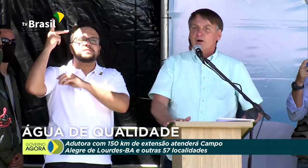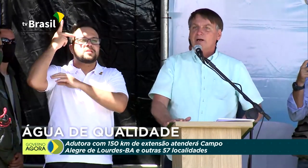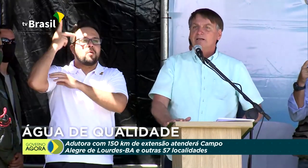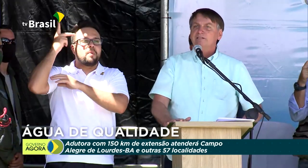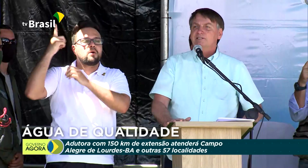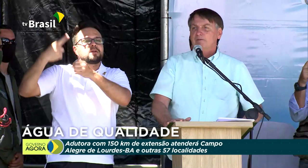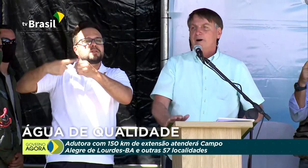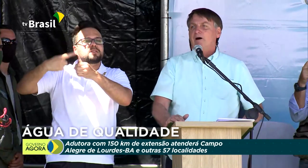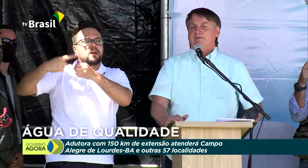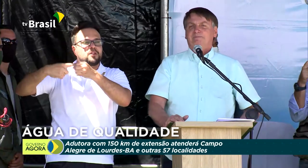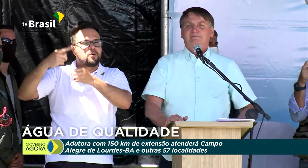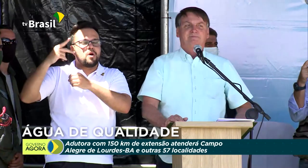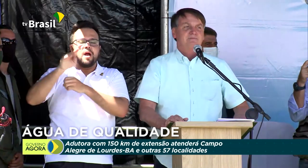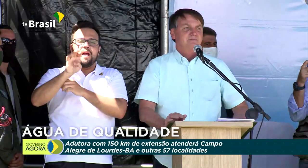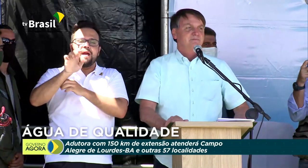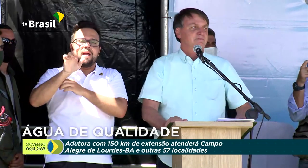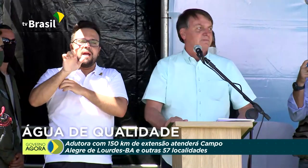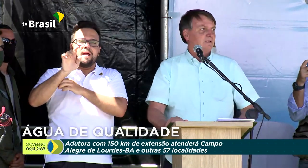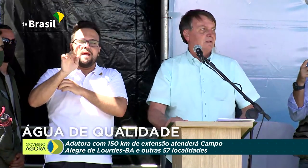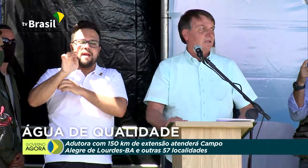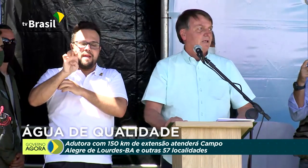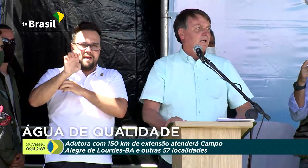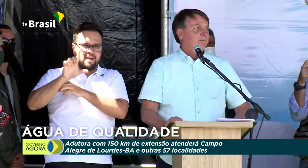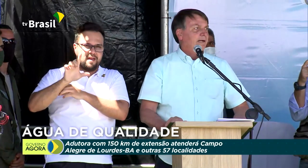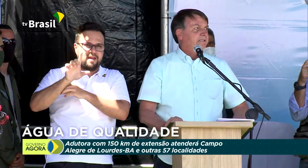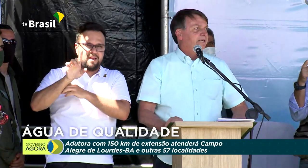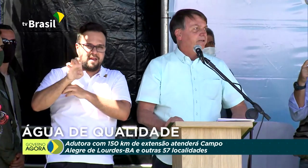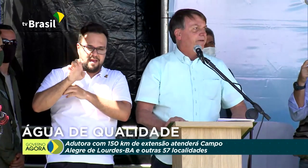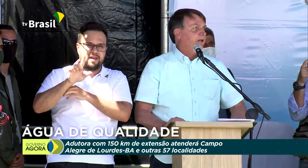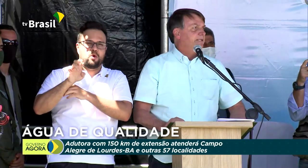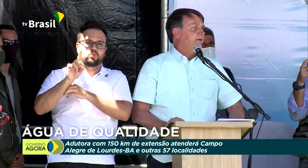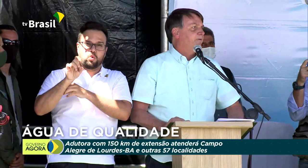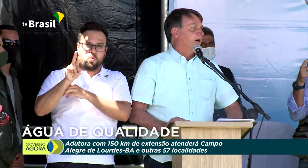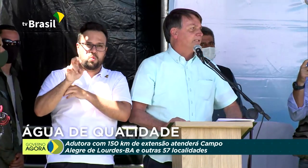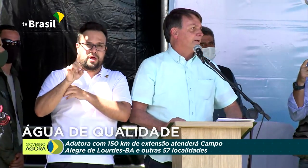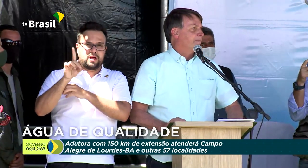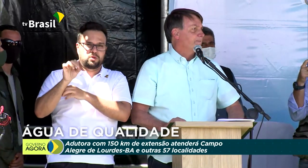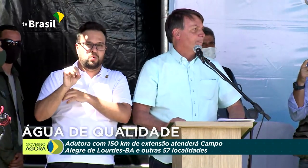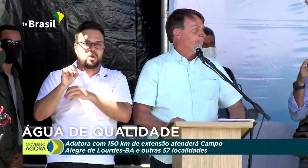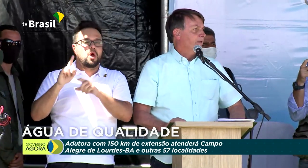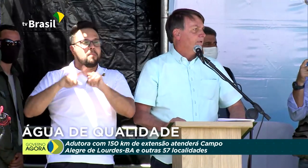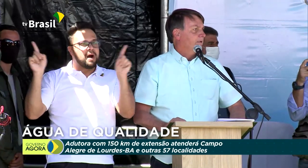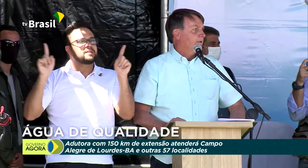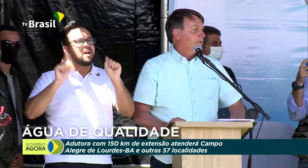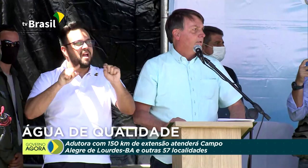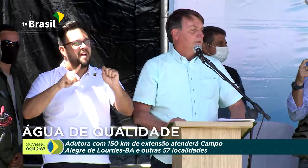no interior de São Paulo. Mas daqui vem a nossa força.